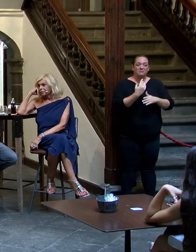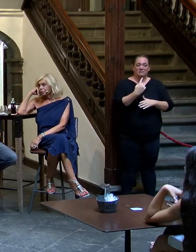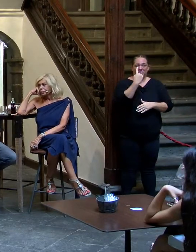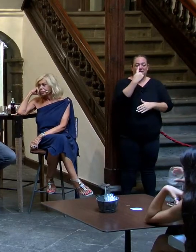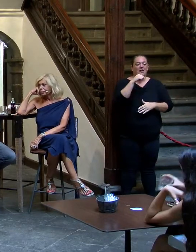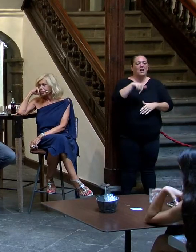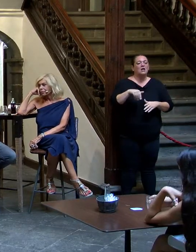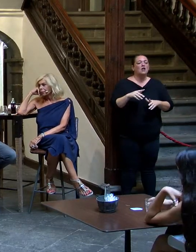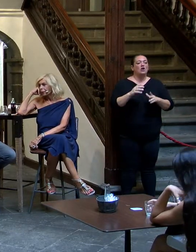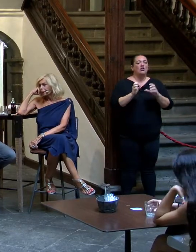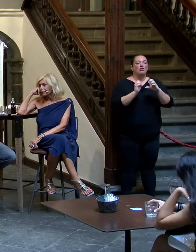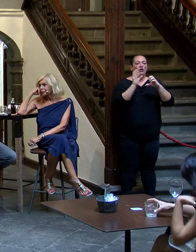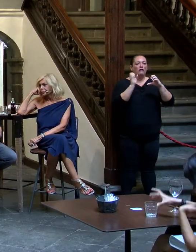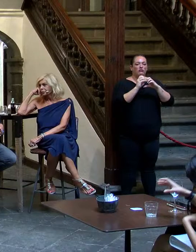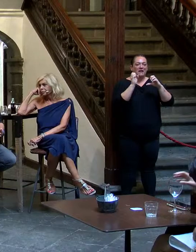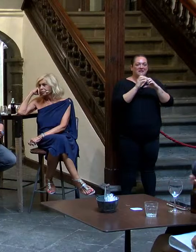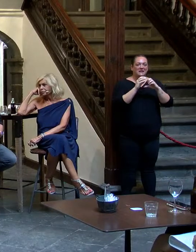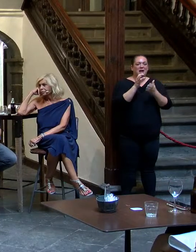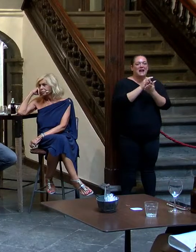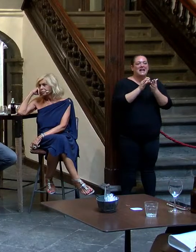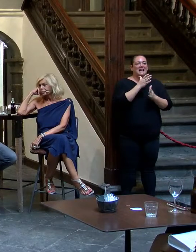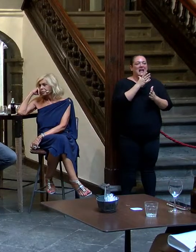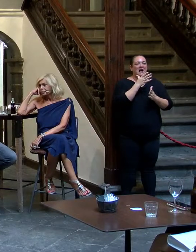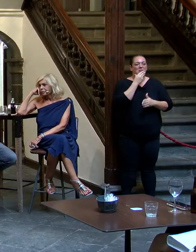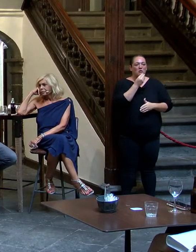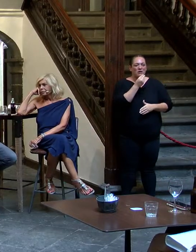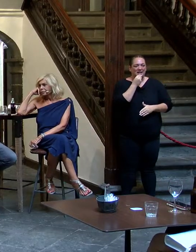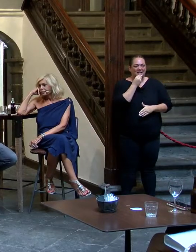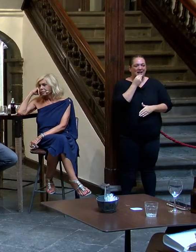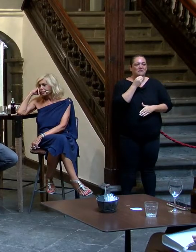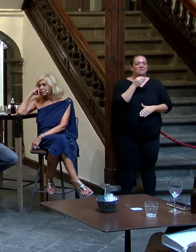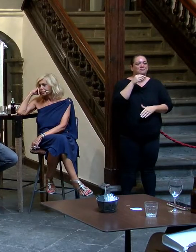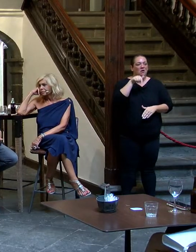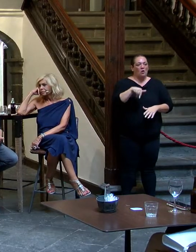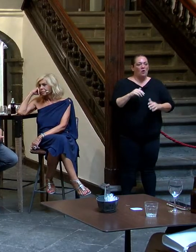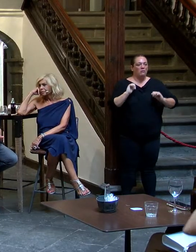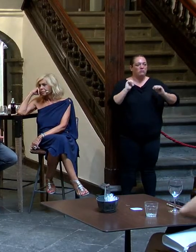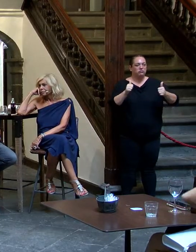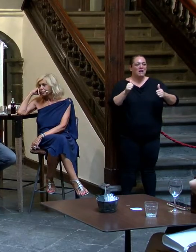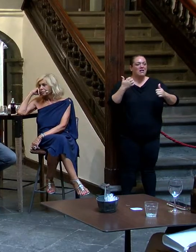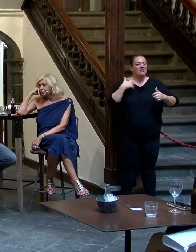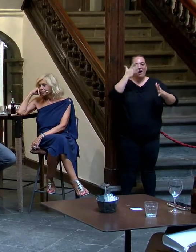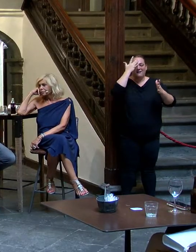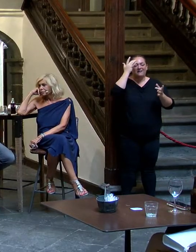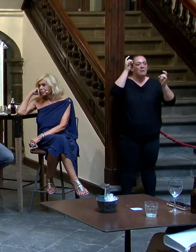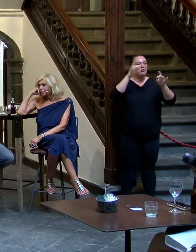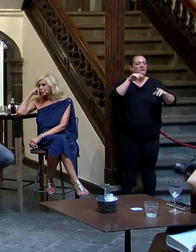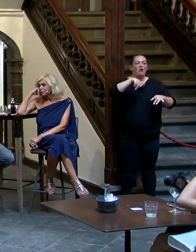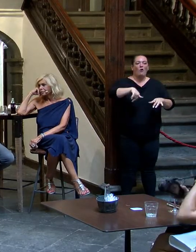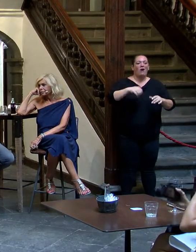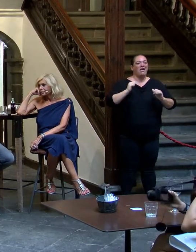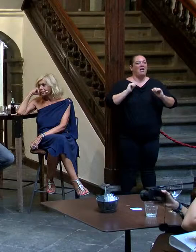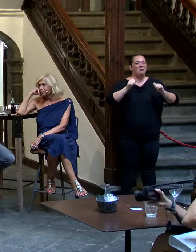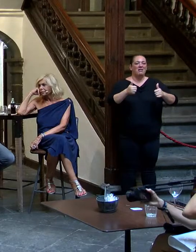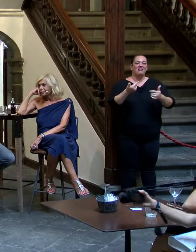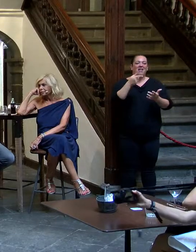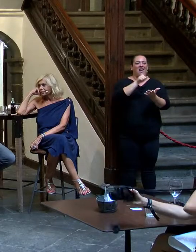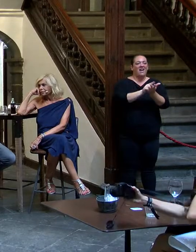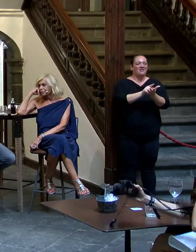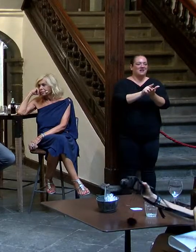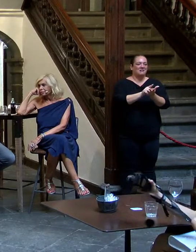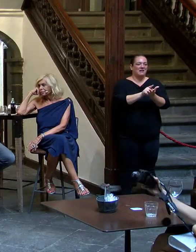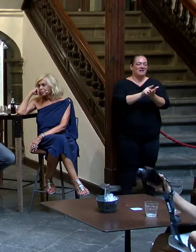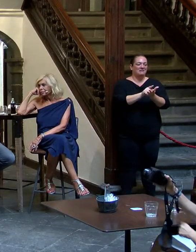Festival, a la Isla Bonita Love Festival. Por fin volvemos a vivir, que es quizás lo que debería de